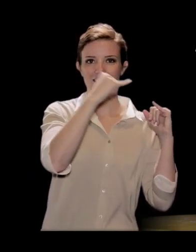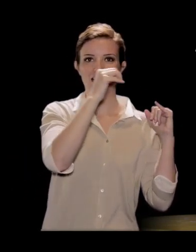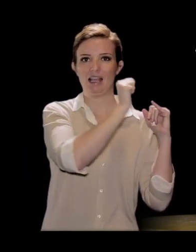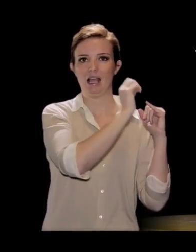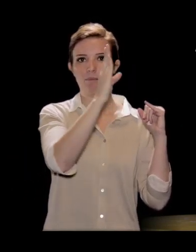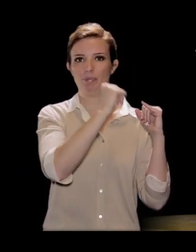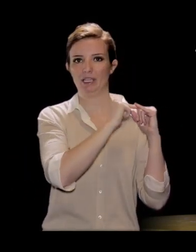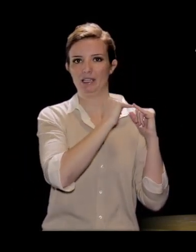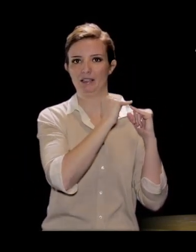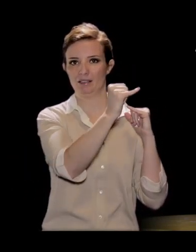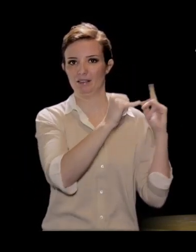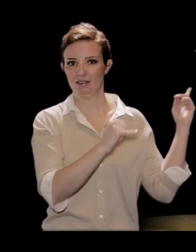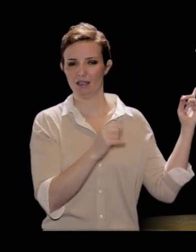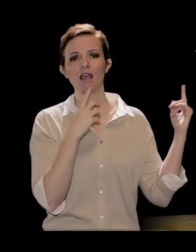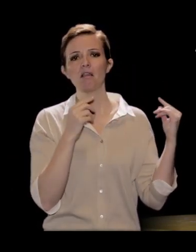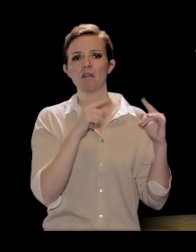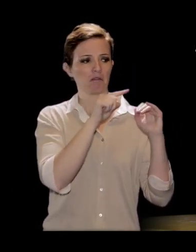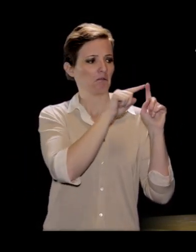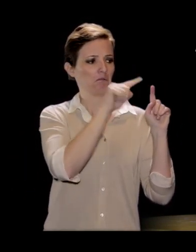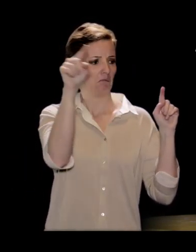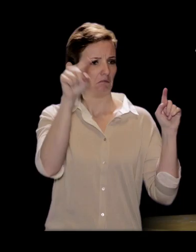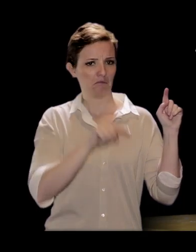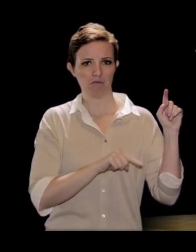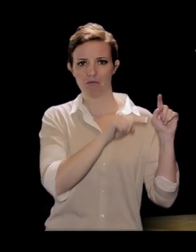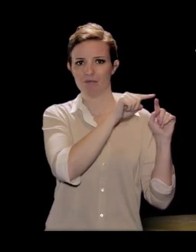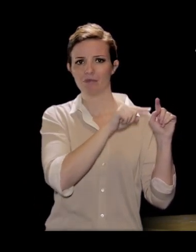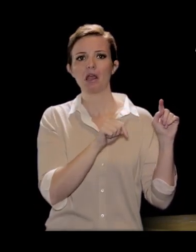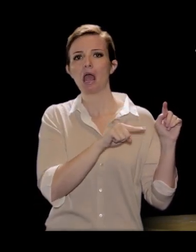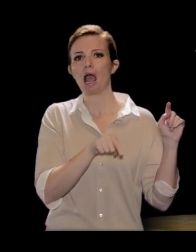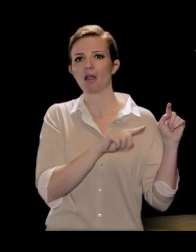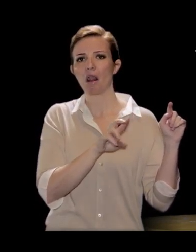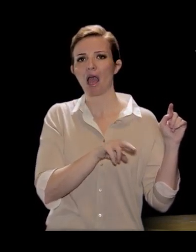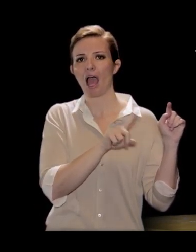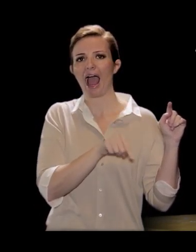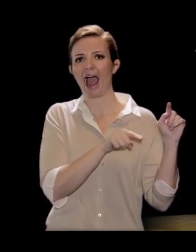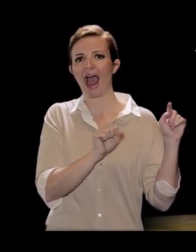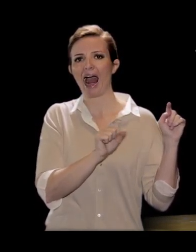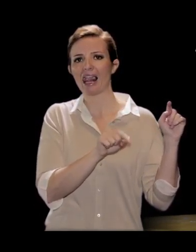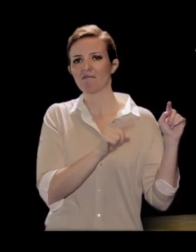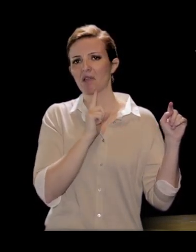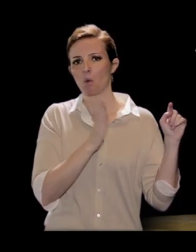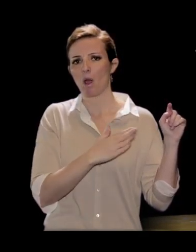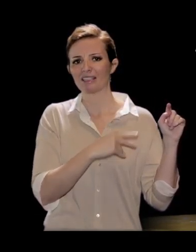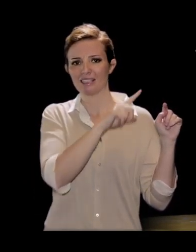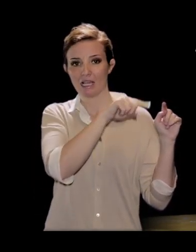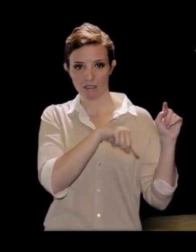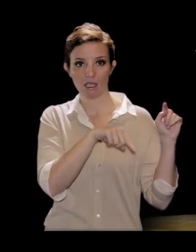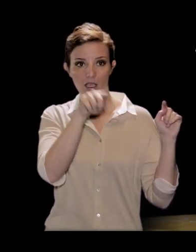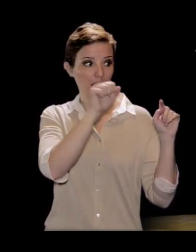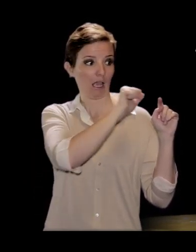prendiamo un qualsiasi angolo α, che è un angolo alla circonferenza che sottende la corda AB, e ci